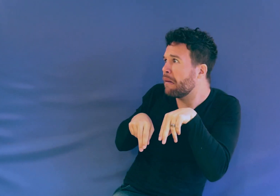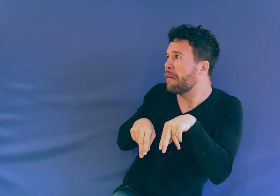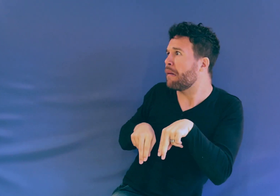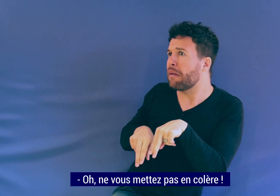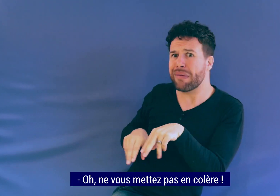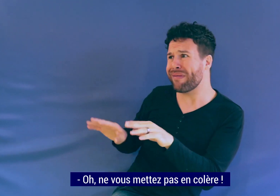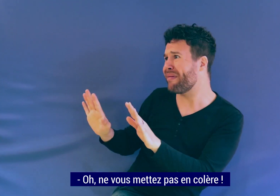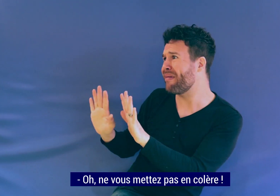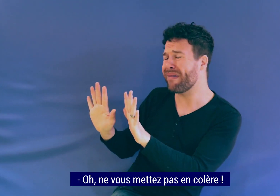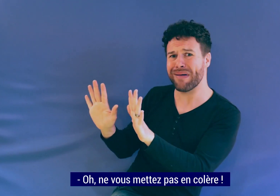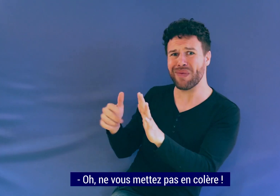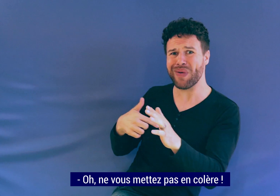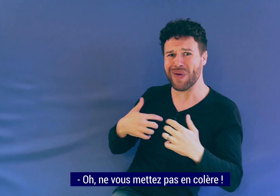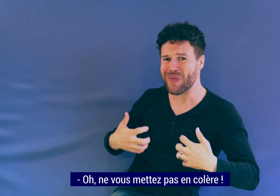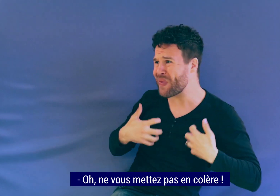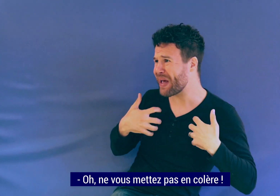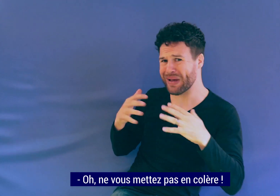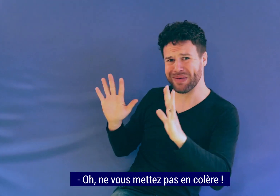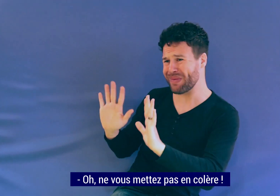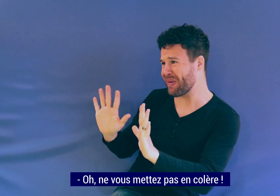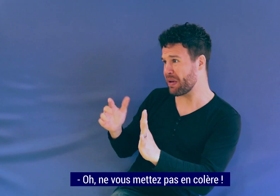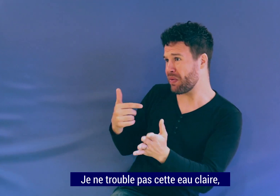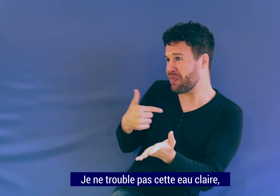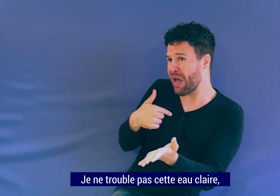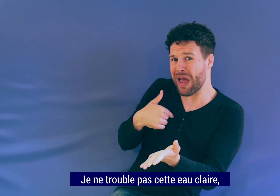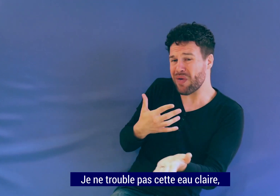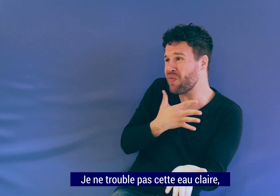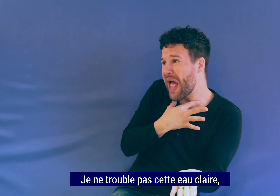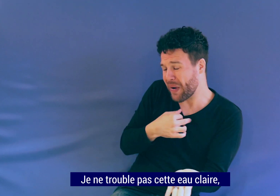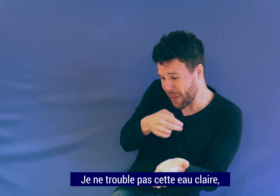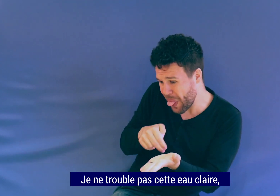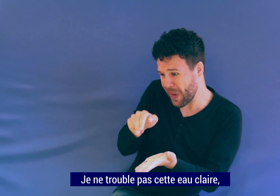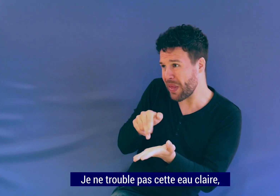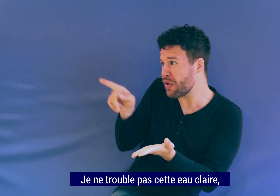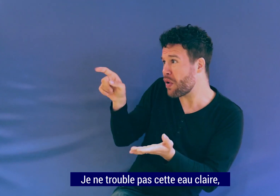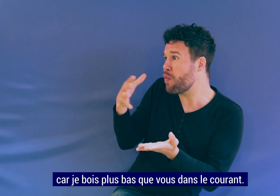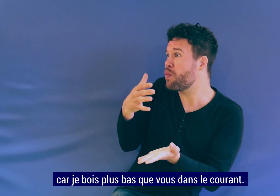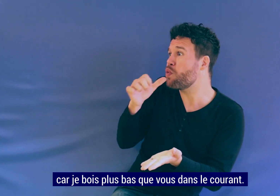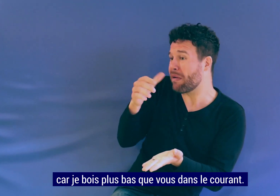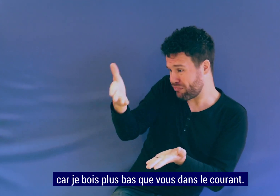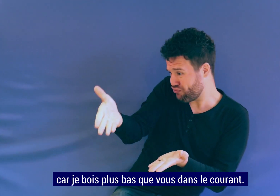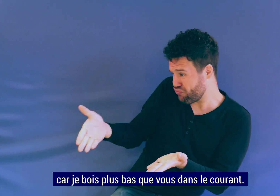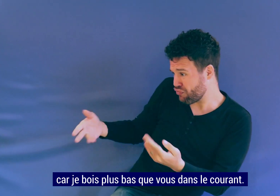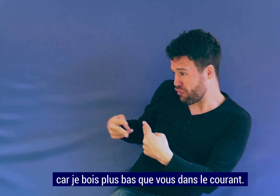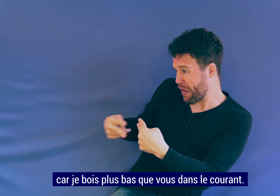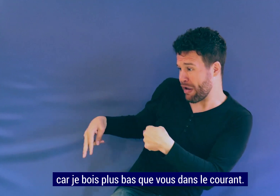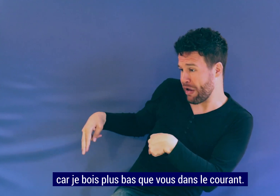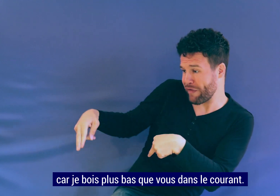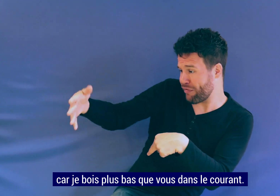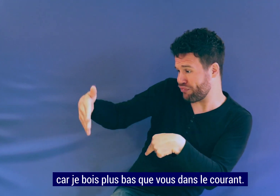Oh, ne vous mettez pas en colère. Je ne trouble pas cette eau claire, car je bois plus bas que vous dans